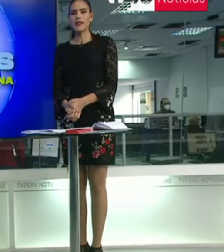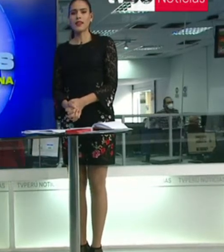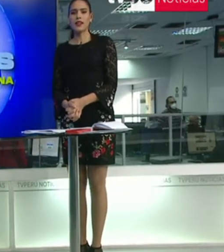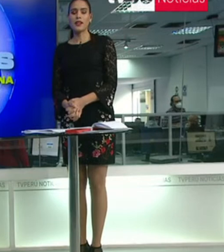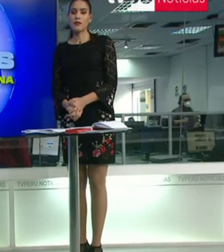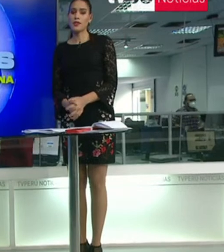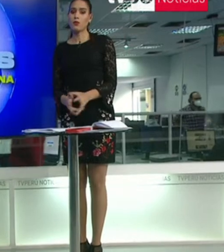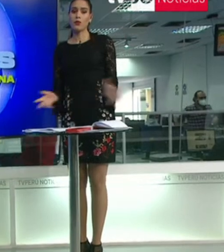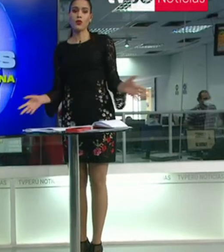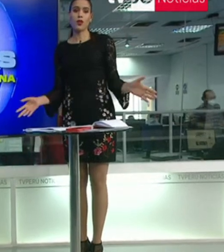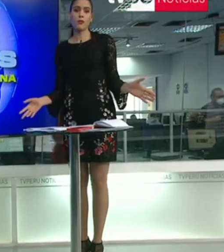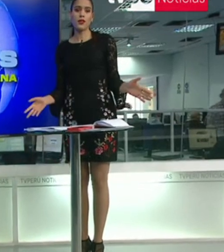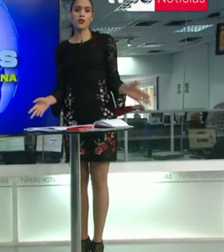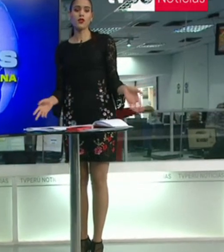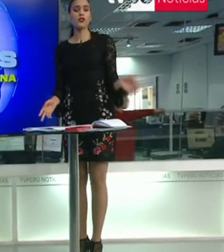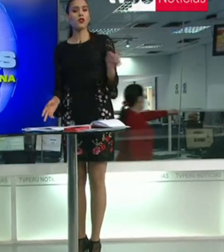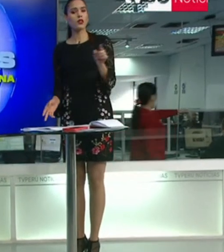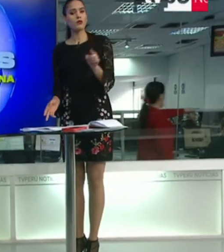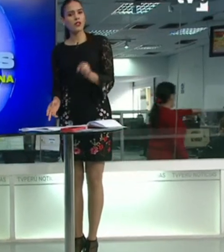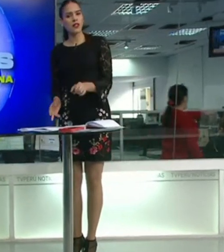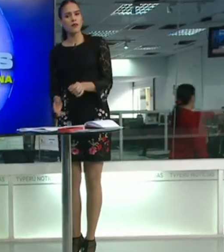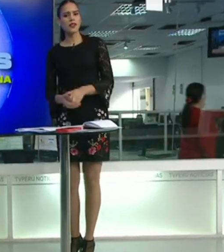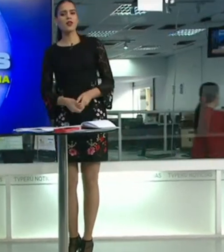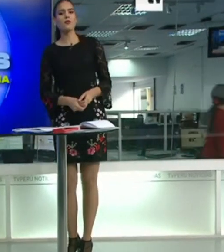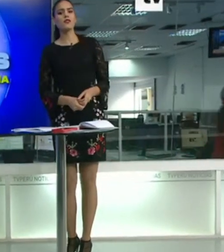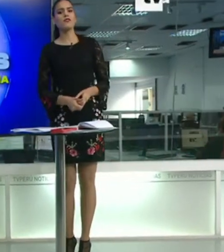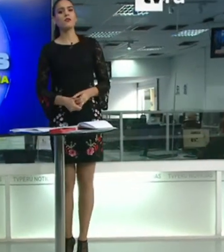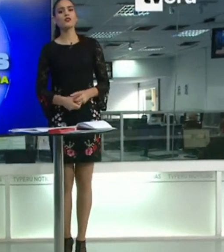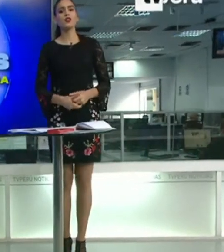Alimentaria de El Minza. Momento de despedirnos, nos reencontramos el día de mañana con más información.